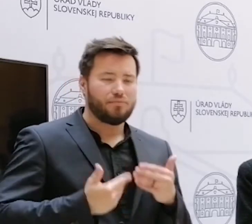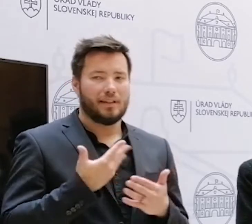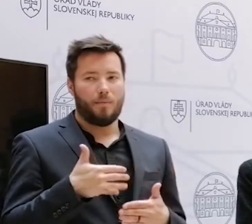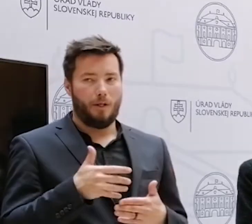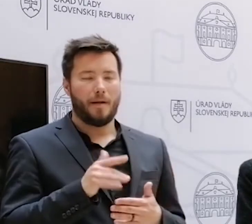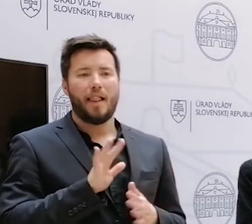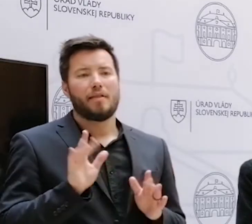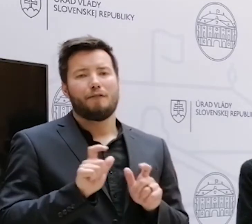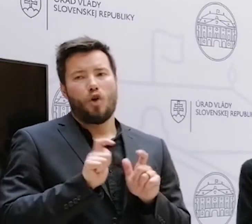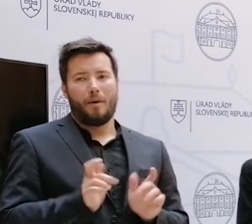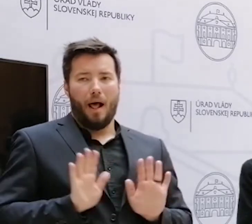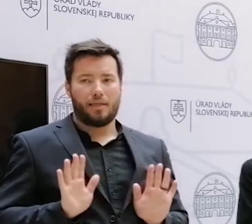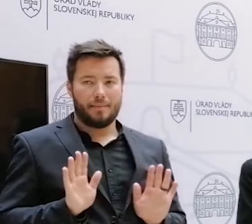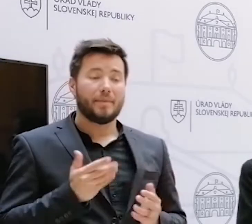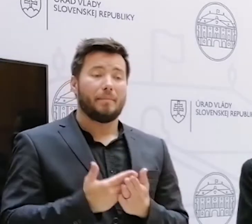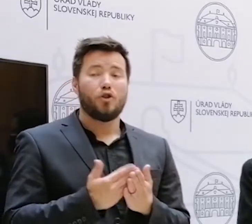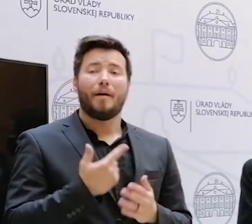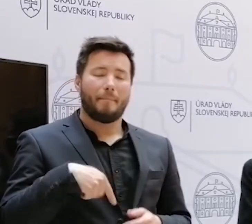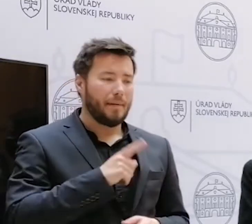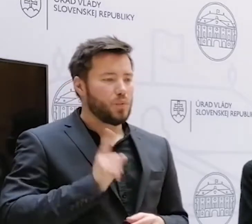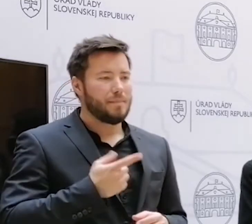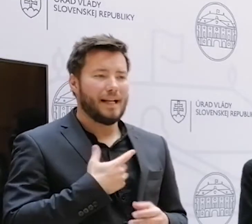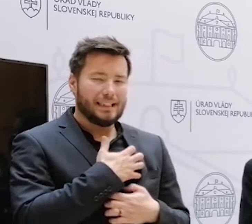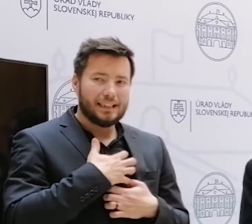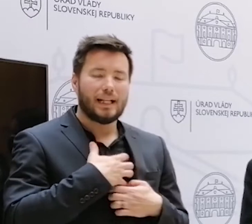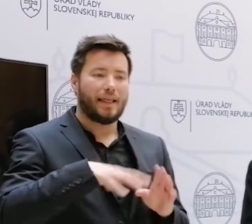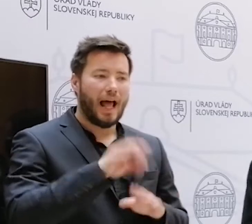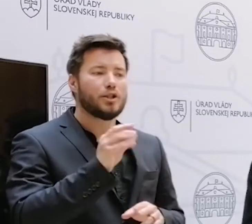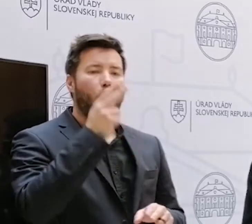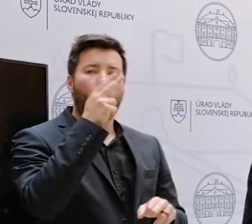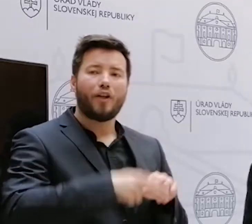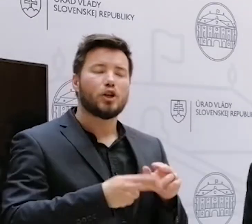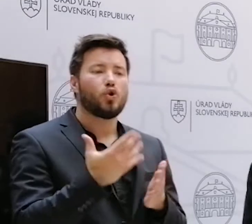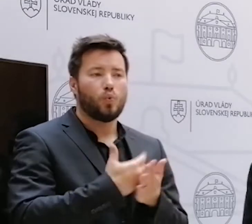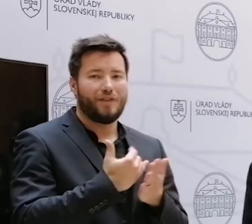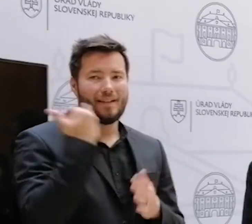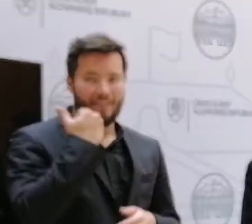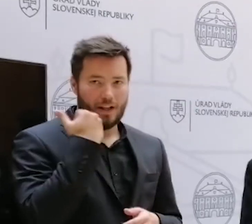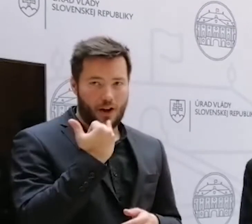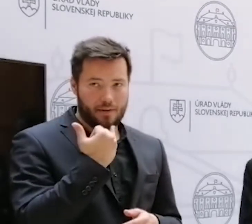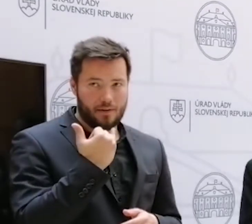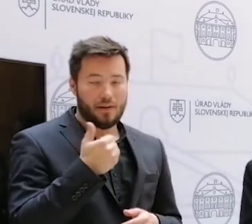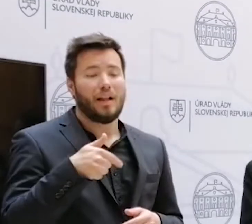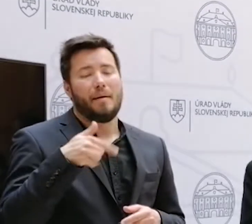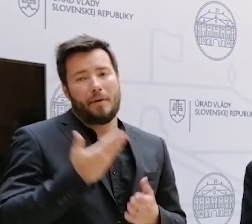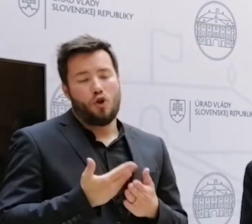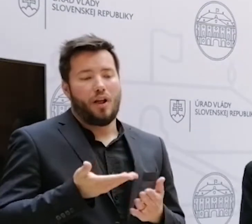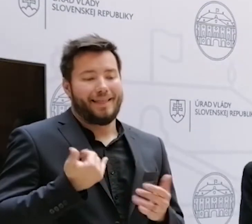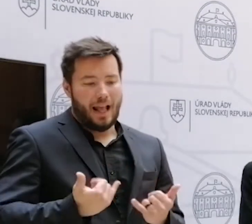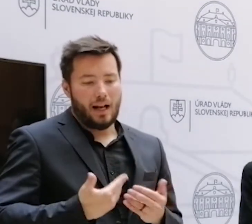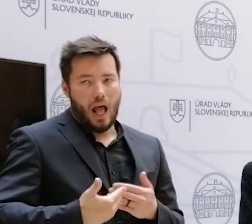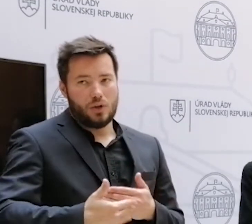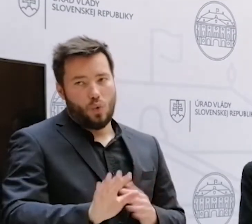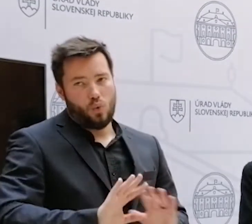naozaj veľmi dôsledne vyhodnotiť konečných užívateľov výhod. A toto sa bohužiaľ neudialo. A deje sa to v týchto dňoch. A ako